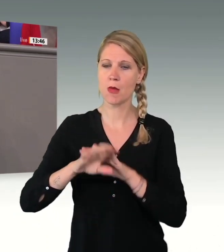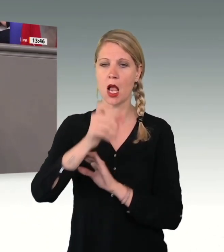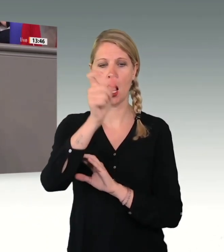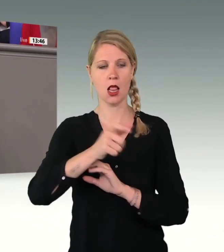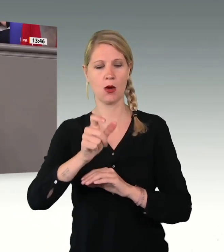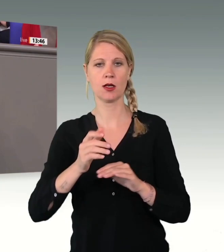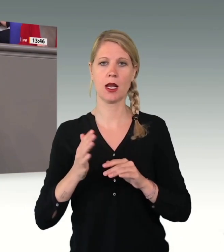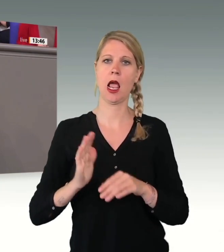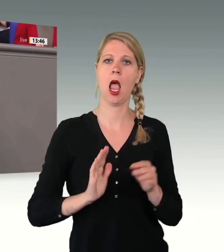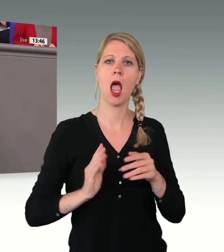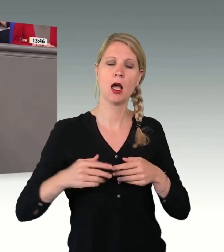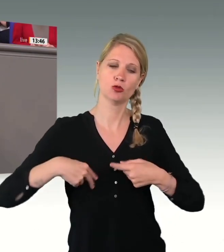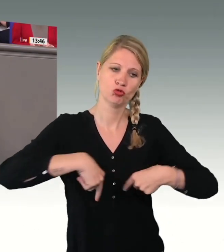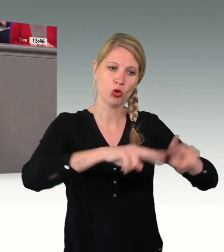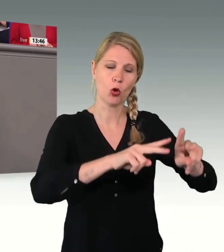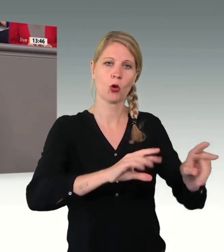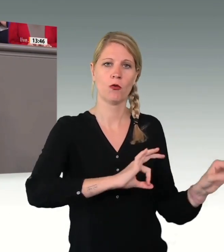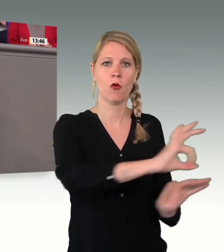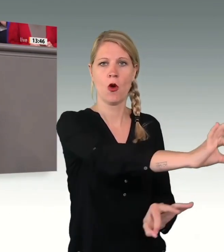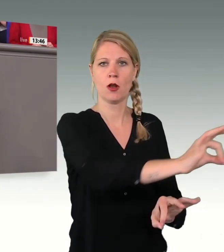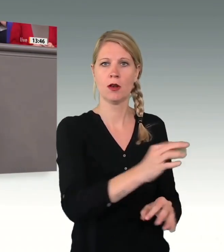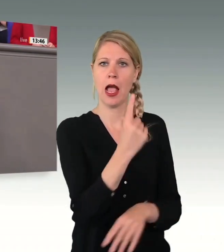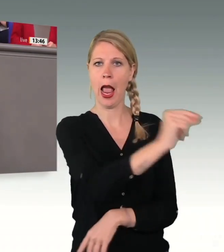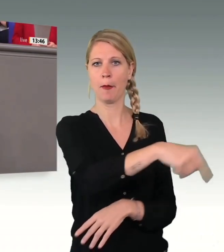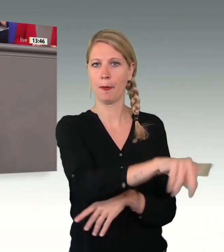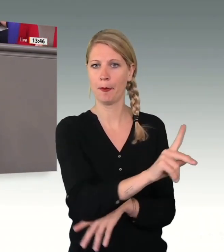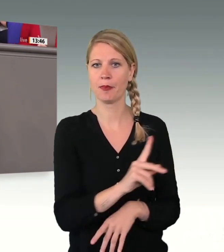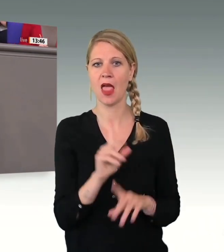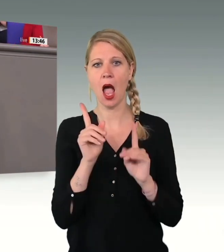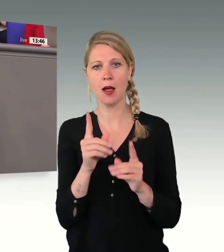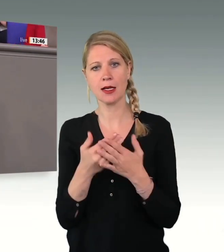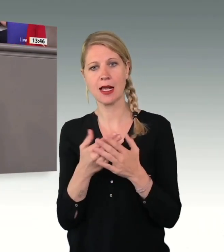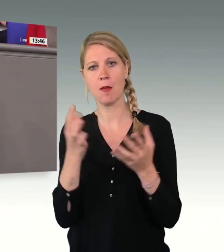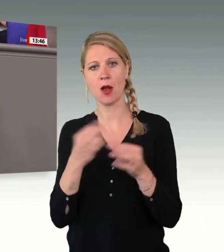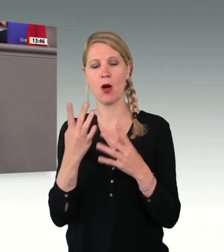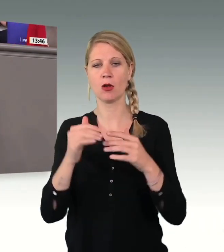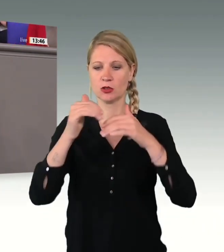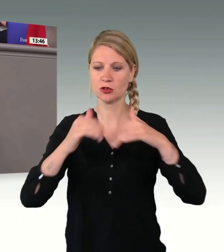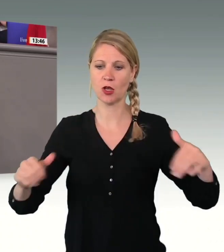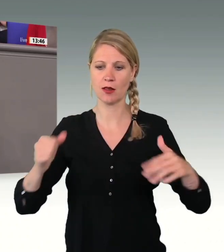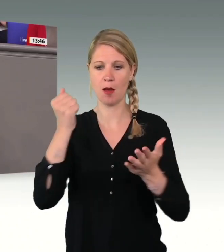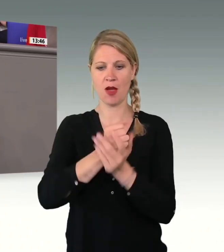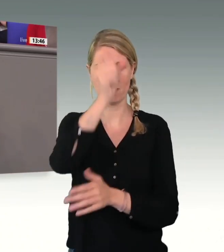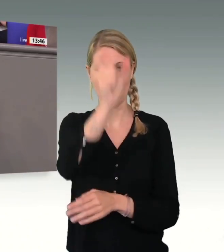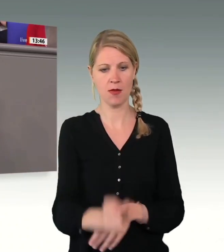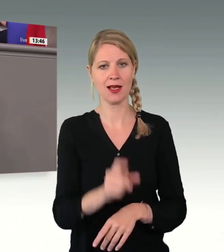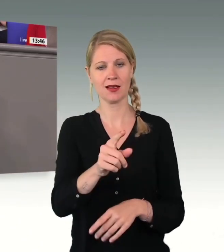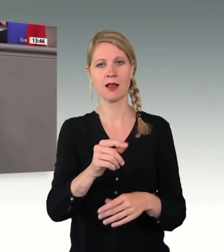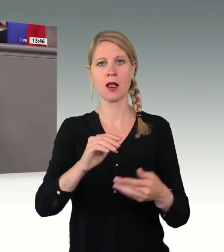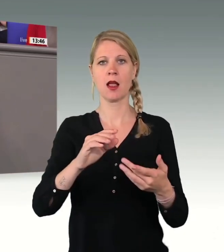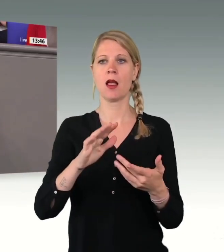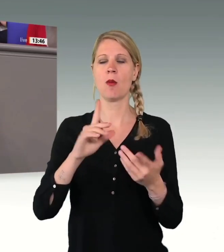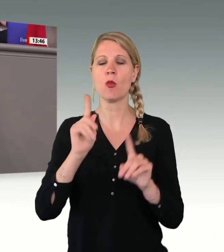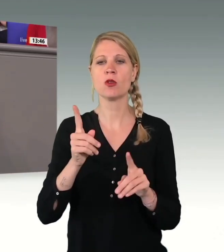deswegen brauchen wir auch einen Sonderbevollmächtigten, der Migrationsabkommen schließt mit Herkunftsländern, die